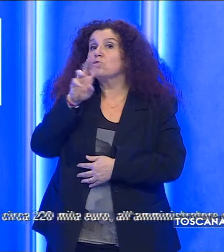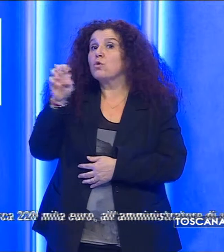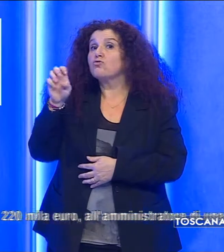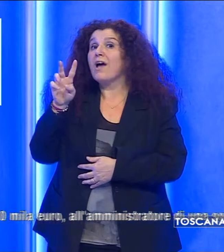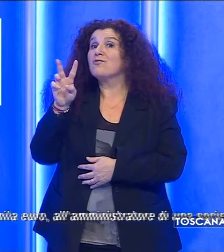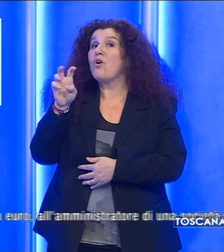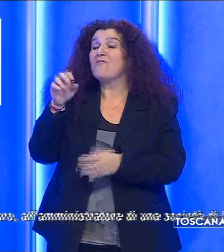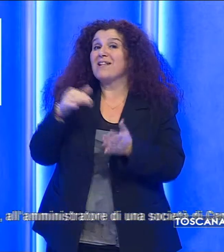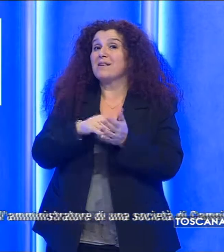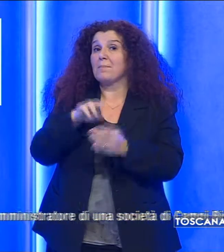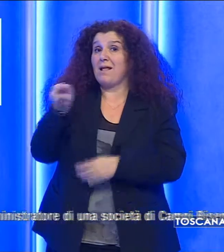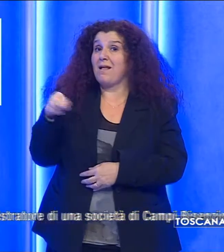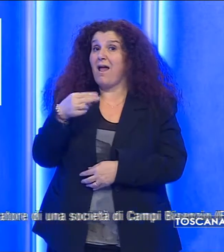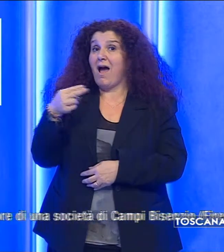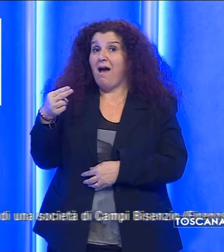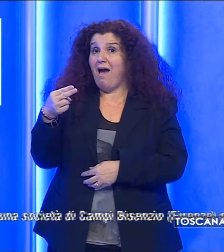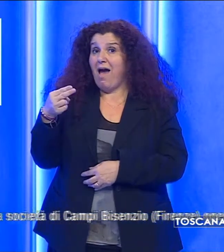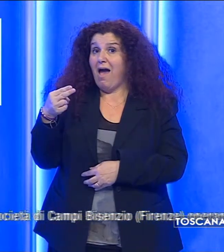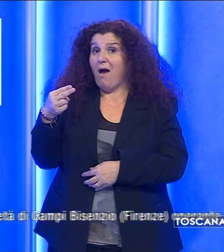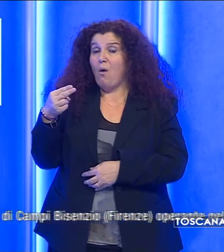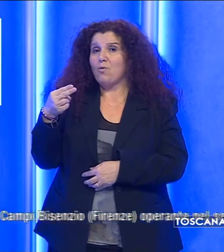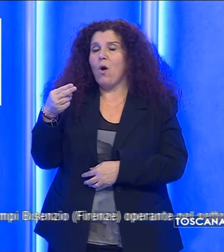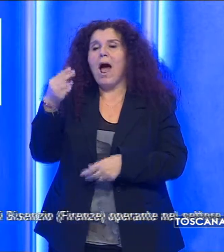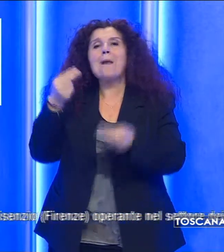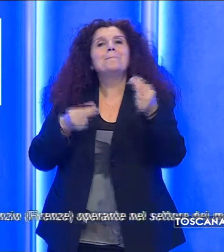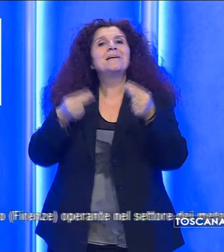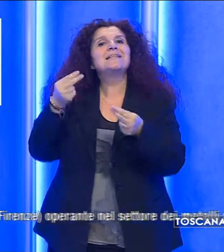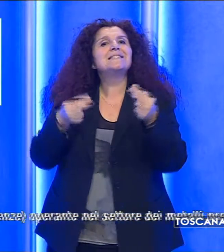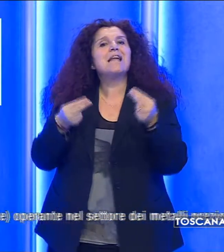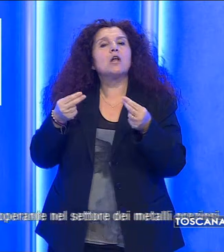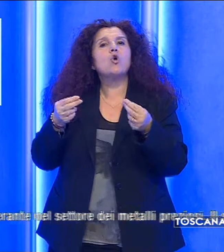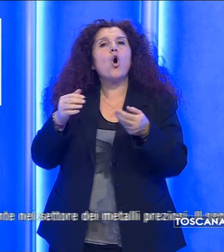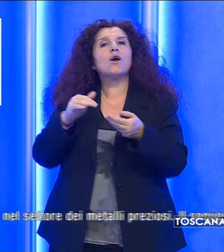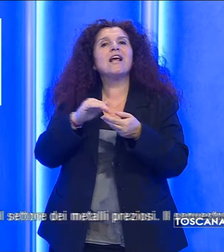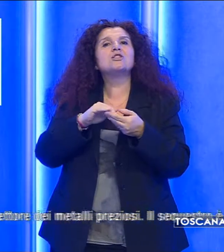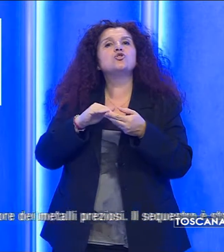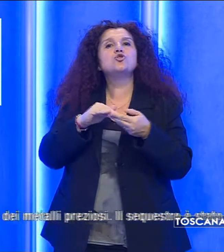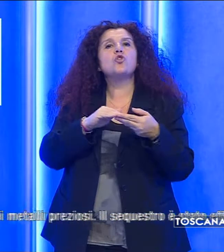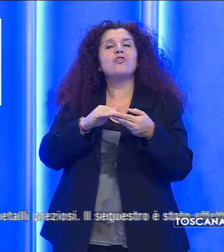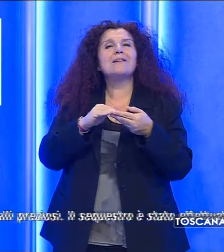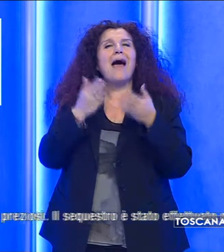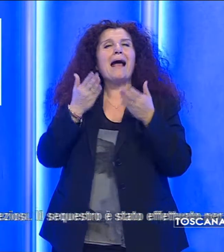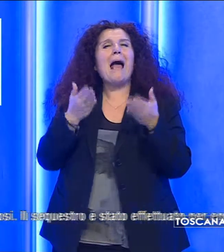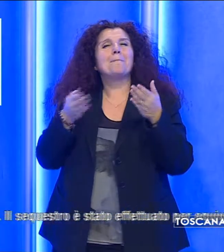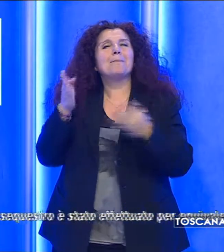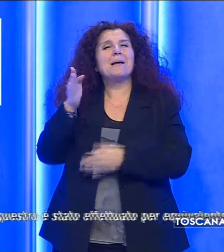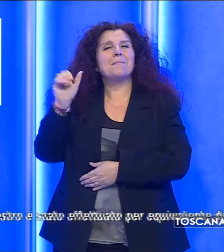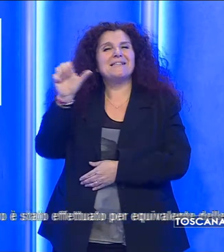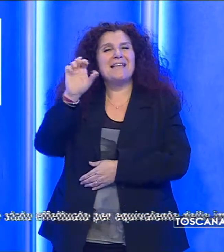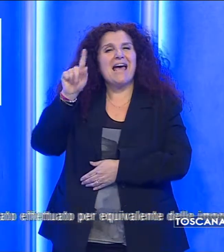mila euro all'amministratore di una società di campi Bisenzio,